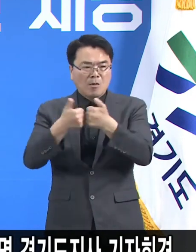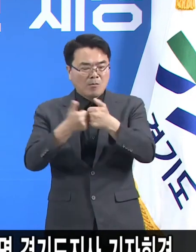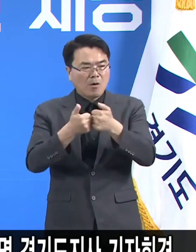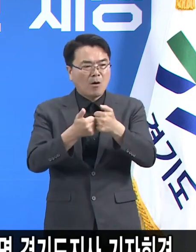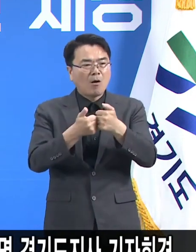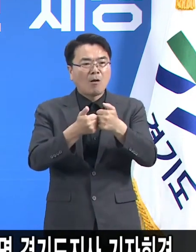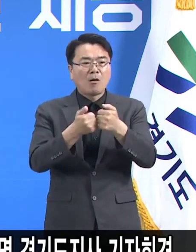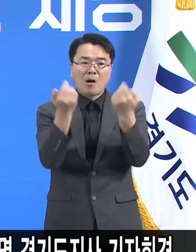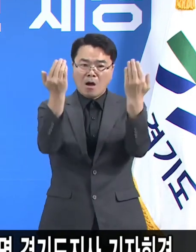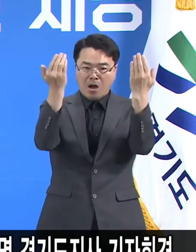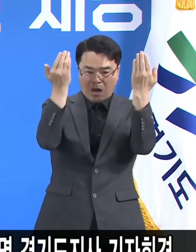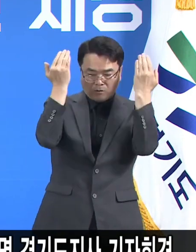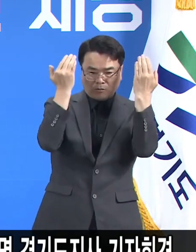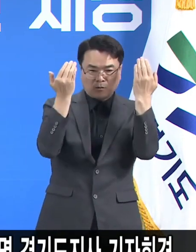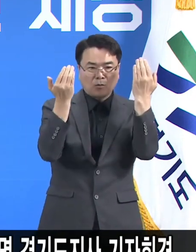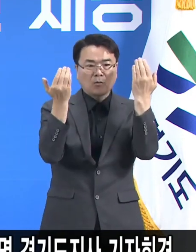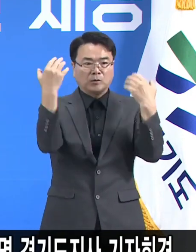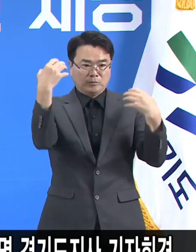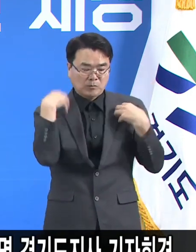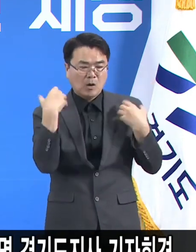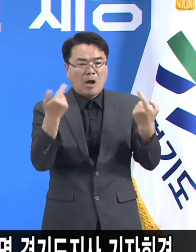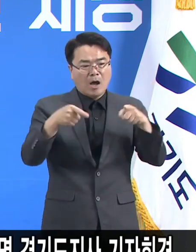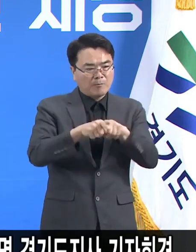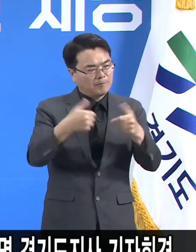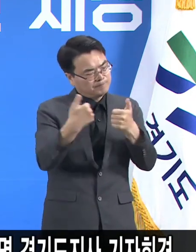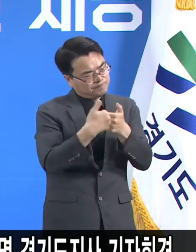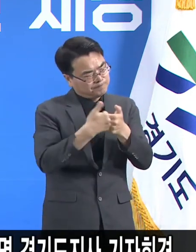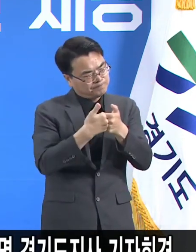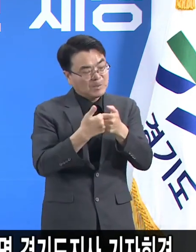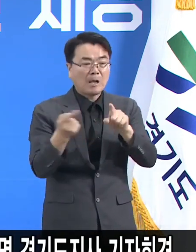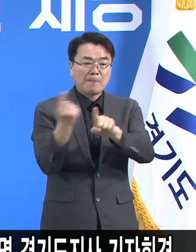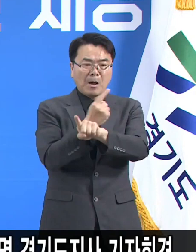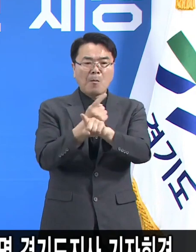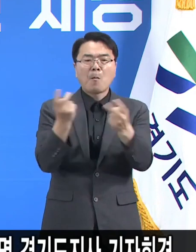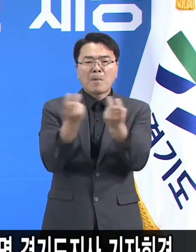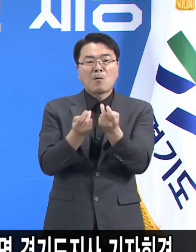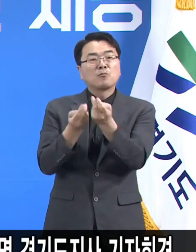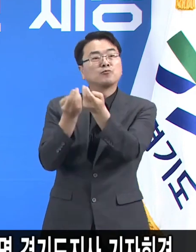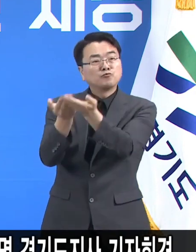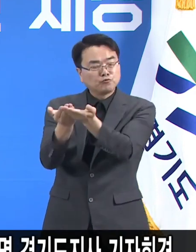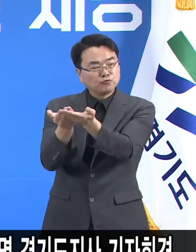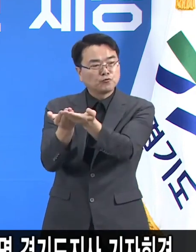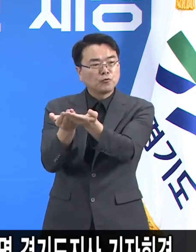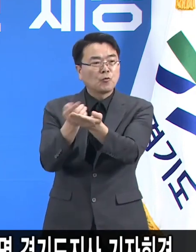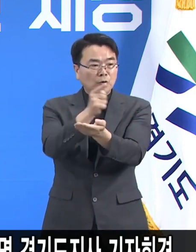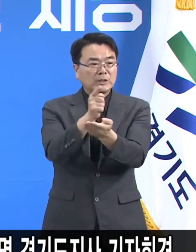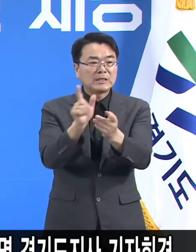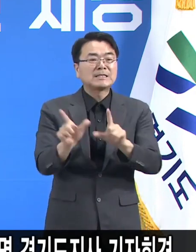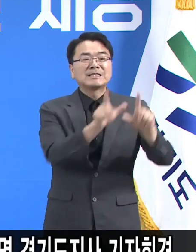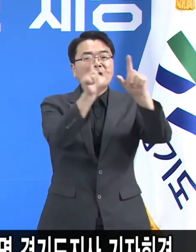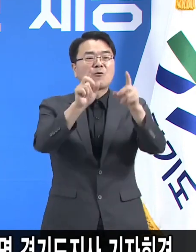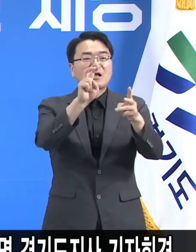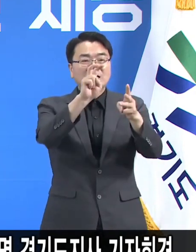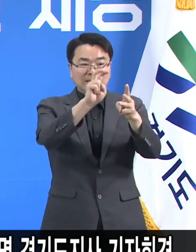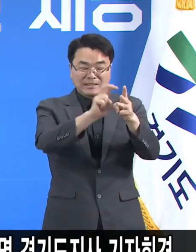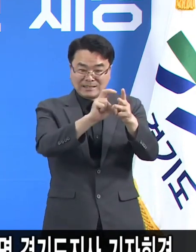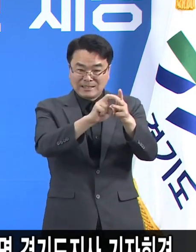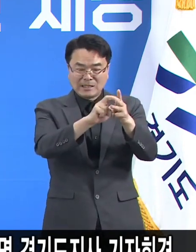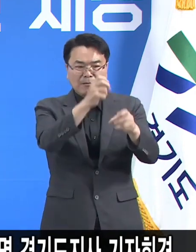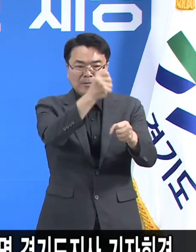보상하고 또 학생들도 만족할 만한 수준의 대안을 만들어서 진행 중이다라는 보고를 받았습니다.